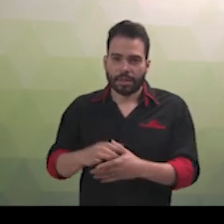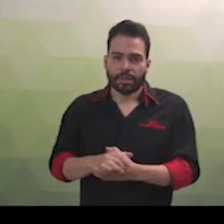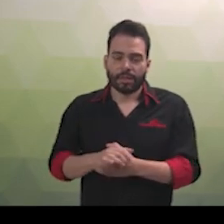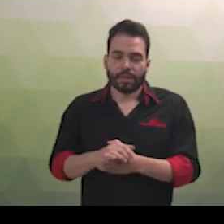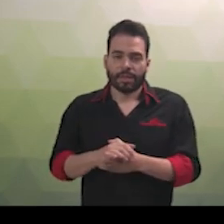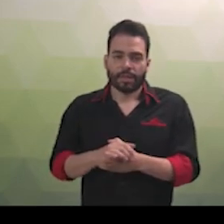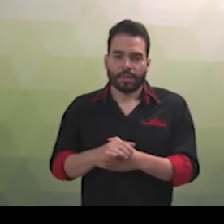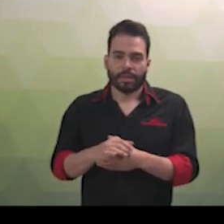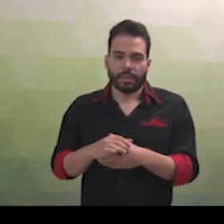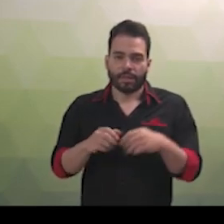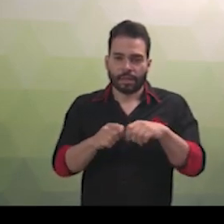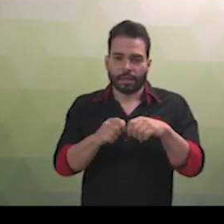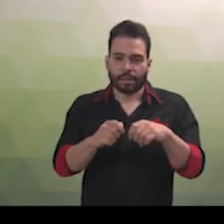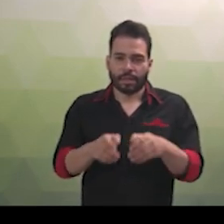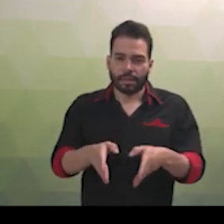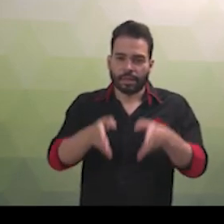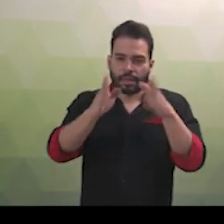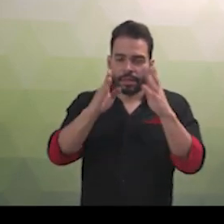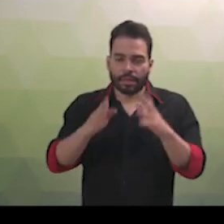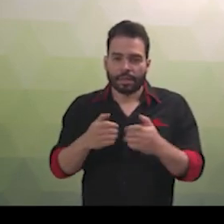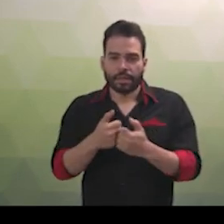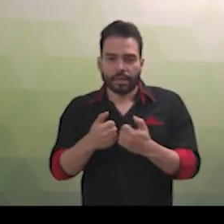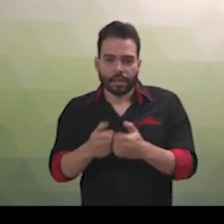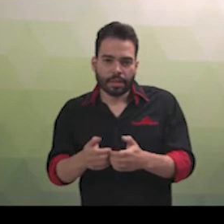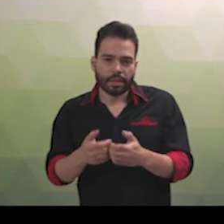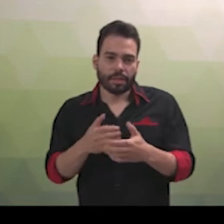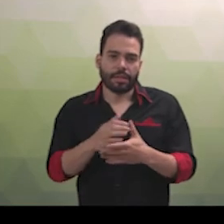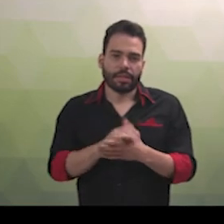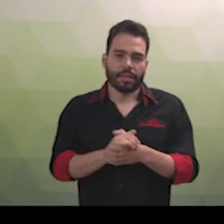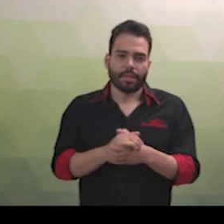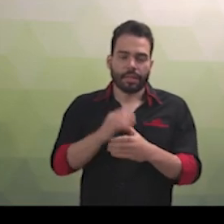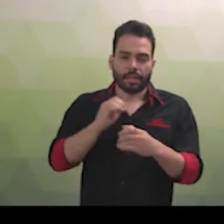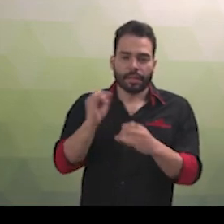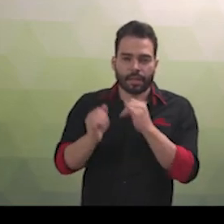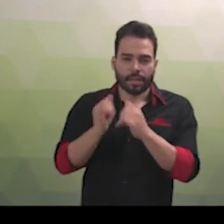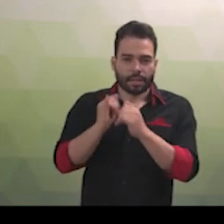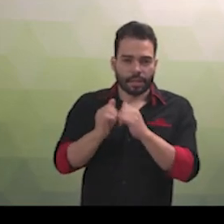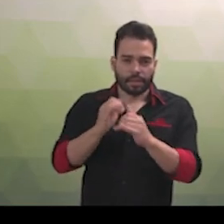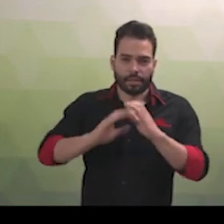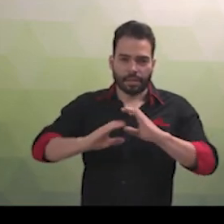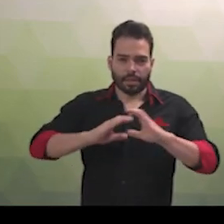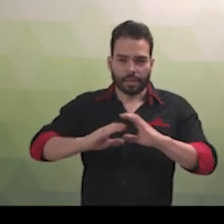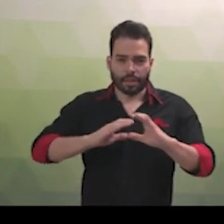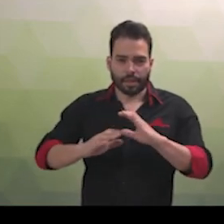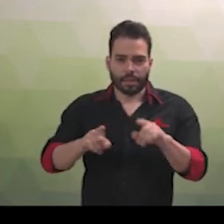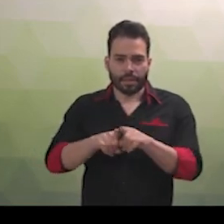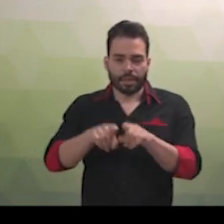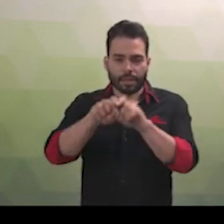urbanos, edificações, transportes, informação e comunicação, inclusive seus sistemas e